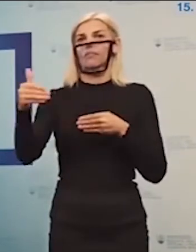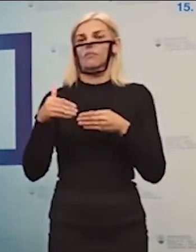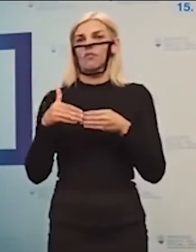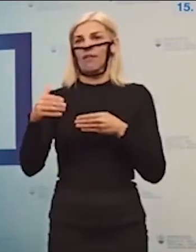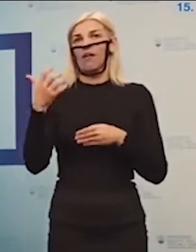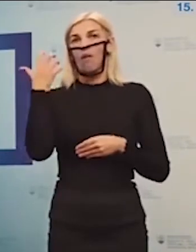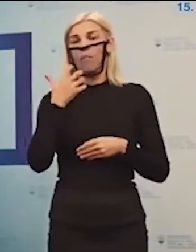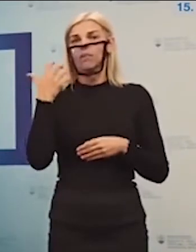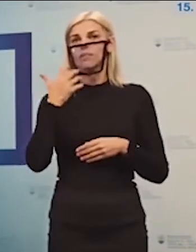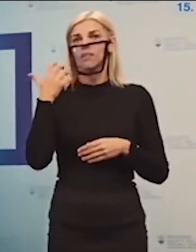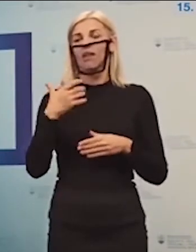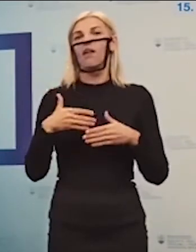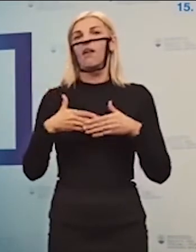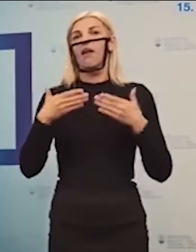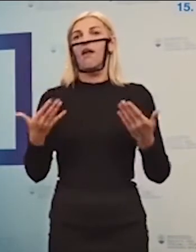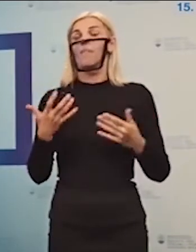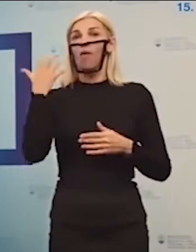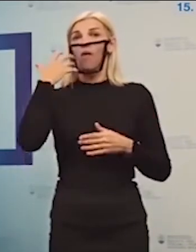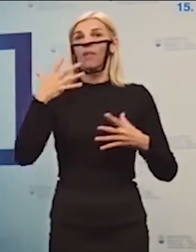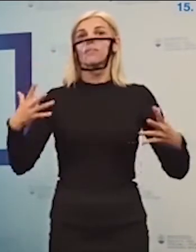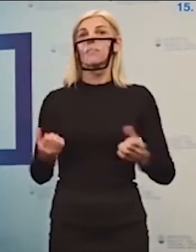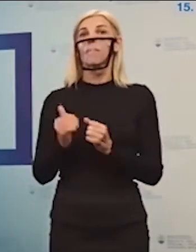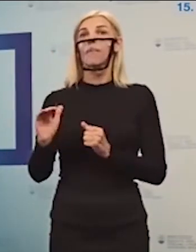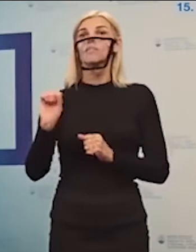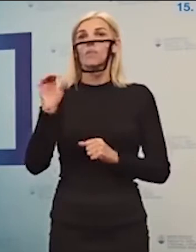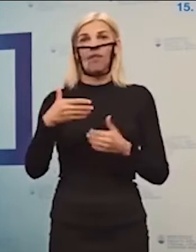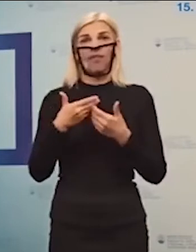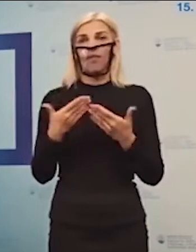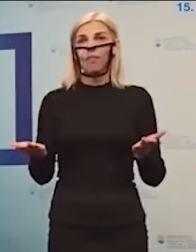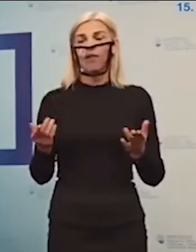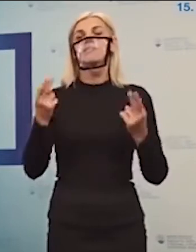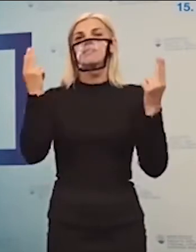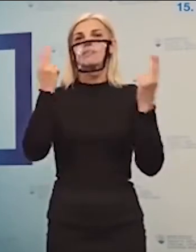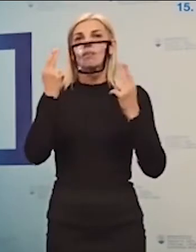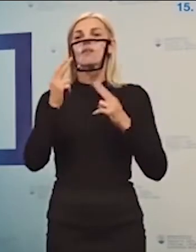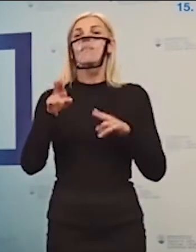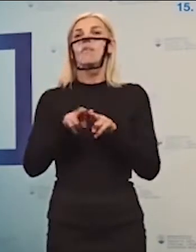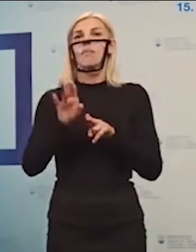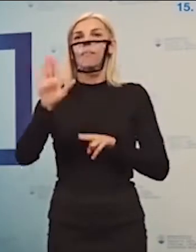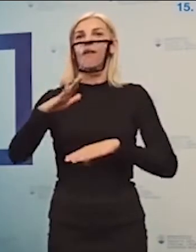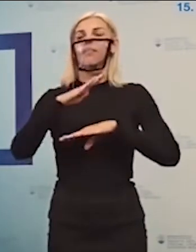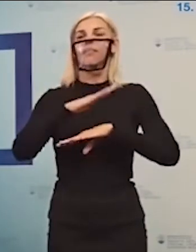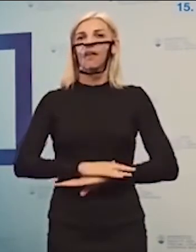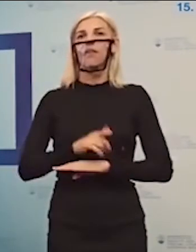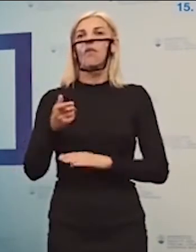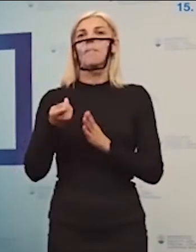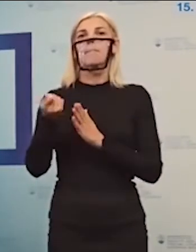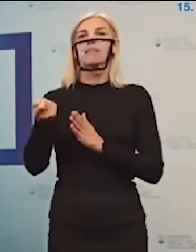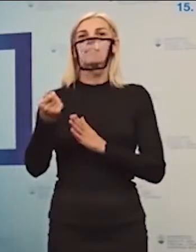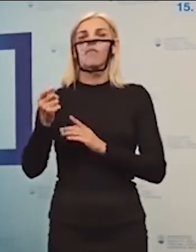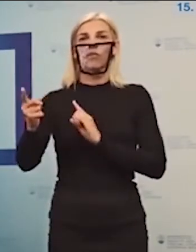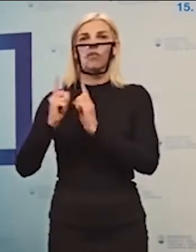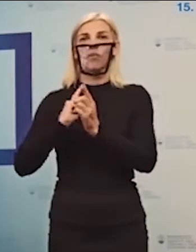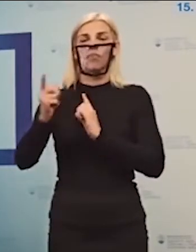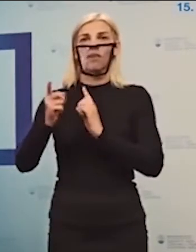najbližších obcí. V prípade, že obec nemá zriadenú materskú školu, majú samozrejme rodičia nárok na príspevok na dopravu dieťaťa z